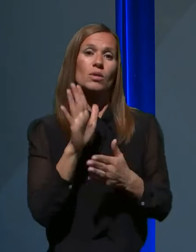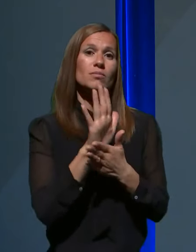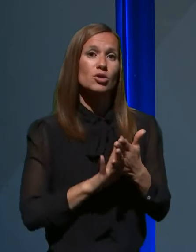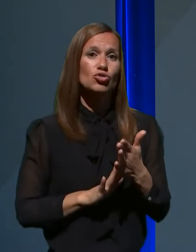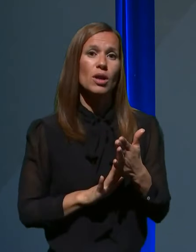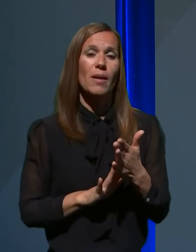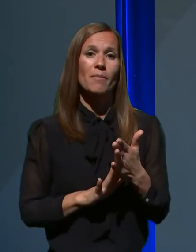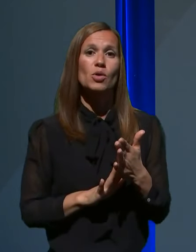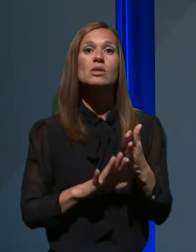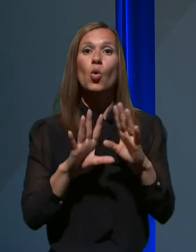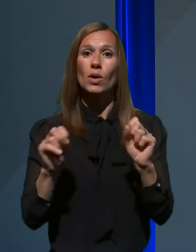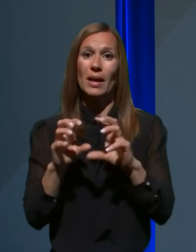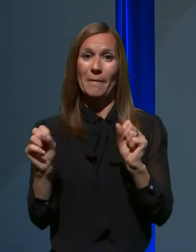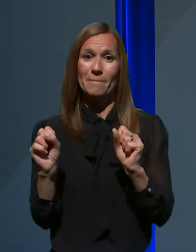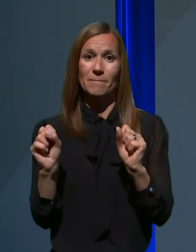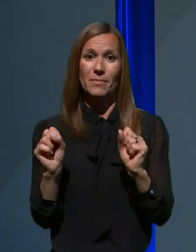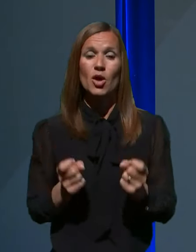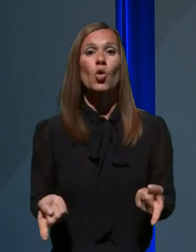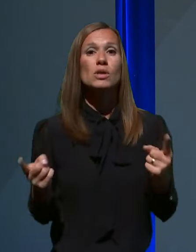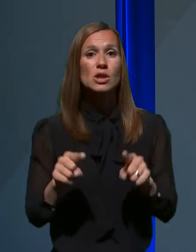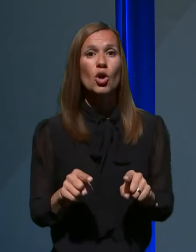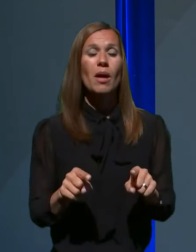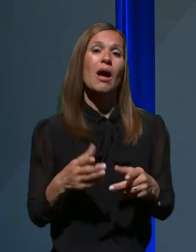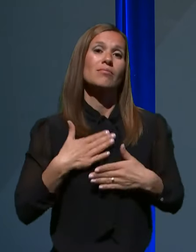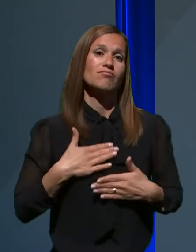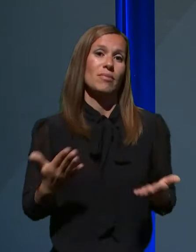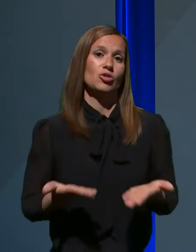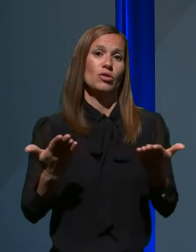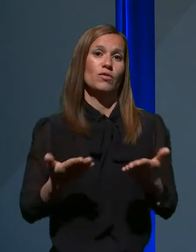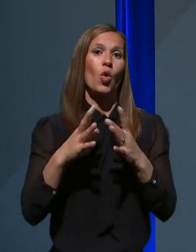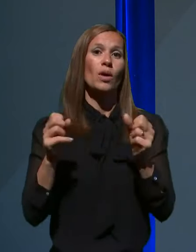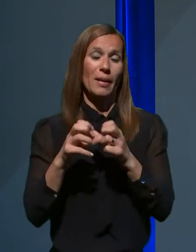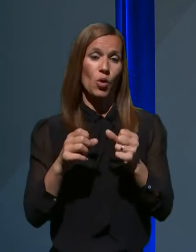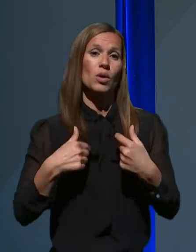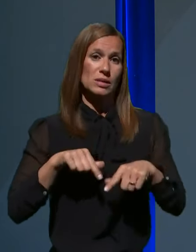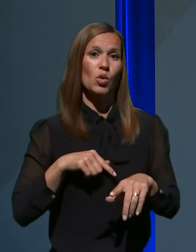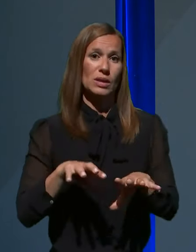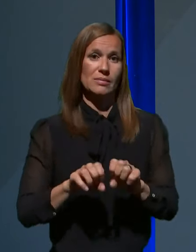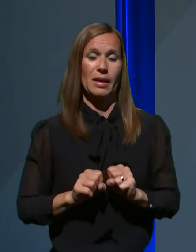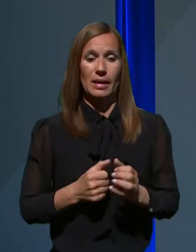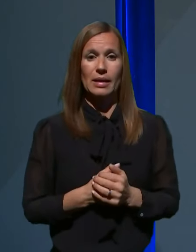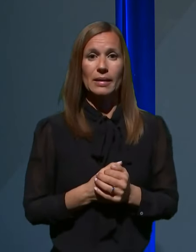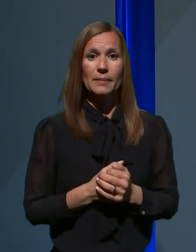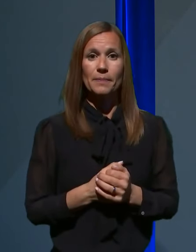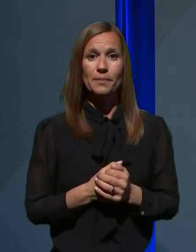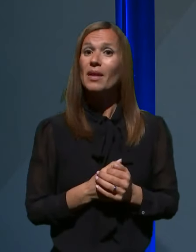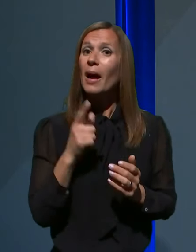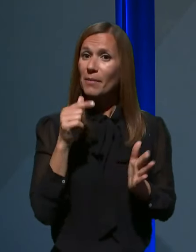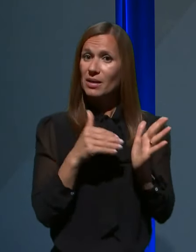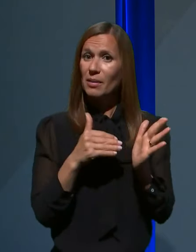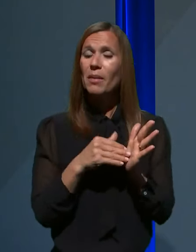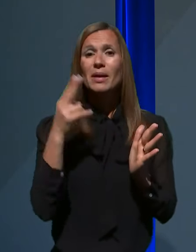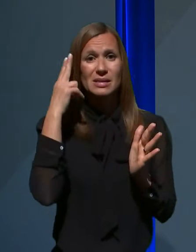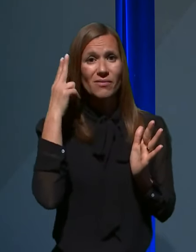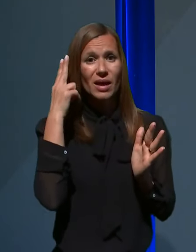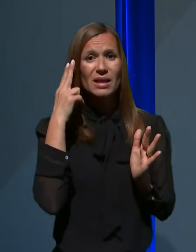z ukrepi, z zvima z blažitvijo ukrepov, ki smo jih sprijeli. Treba se pa zavedati, da